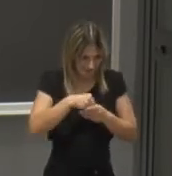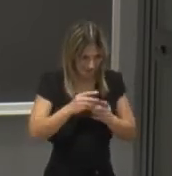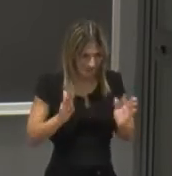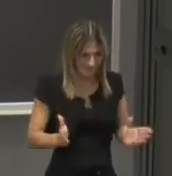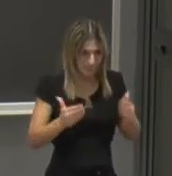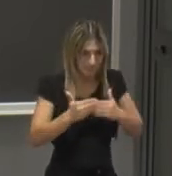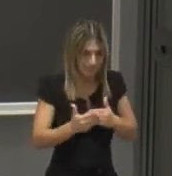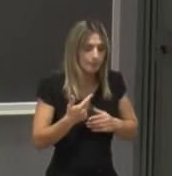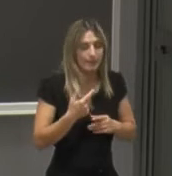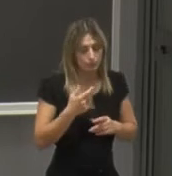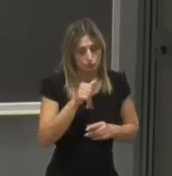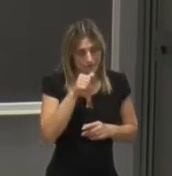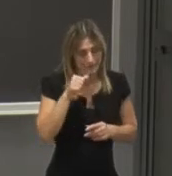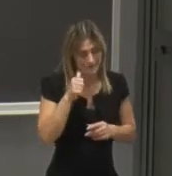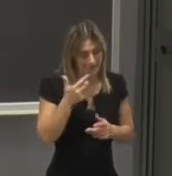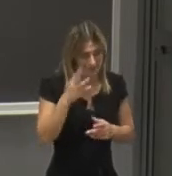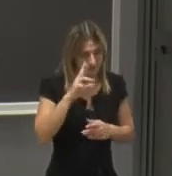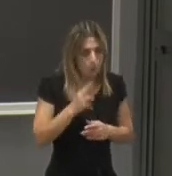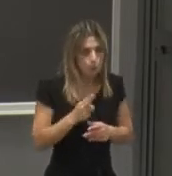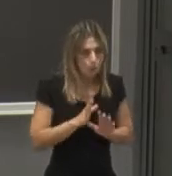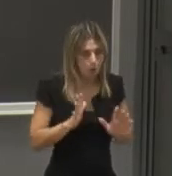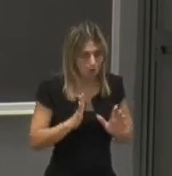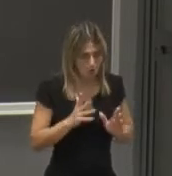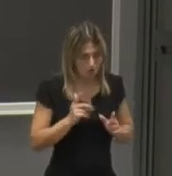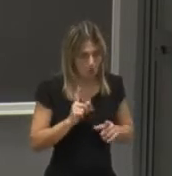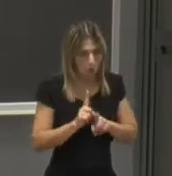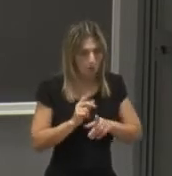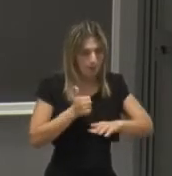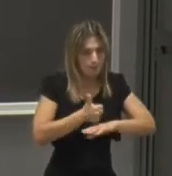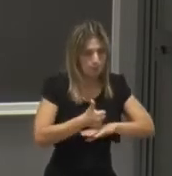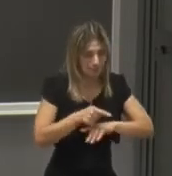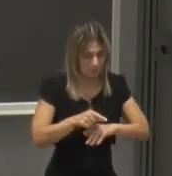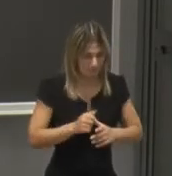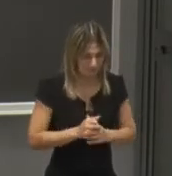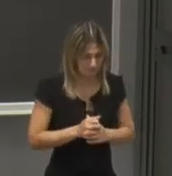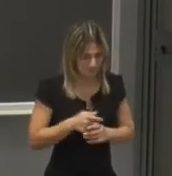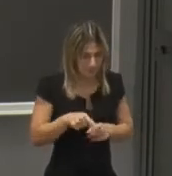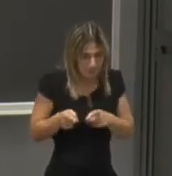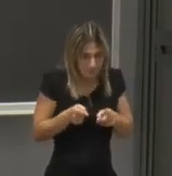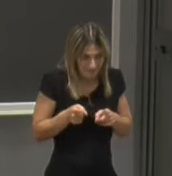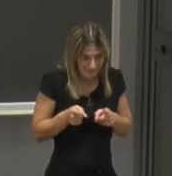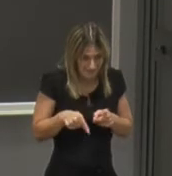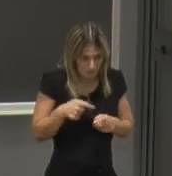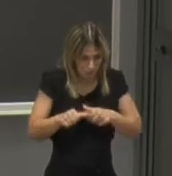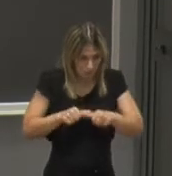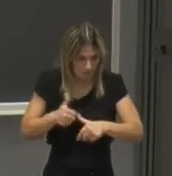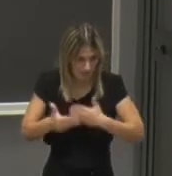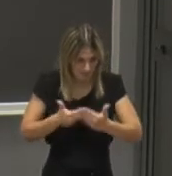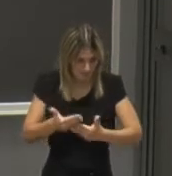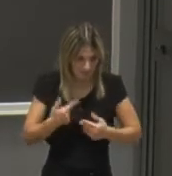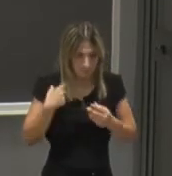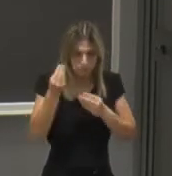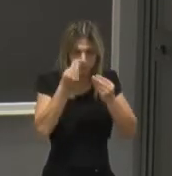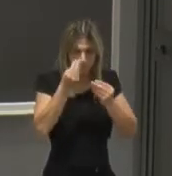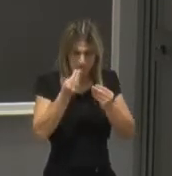un ruolo da protagonisti in questo momento di transizione pensiamo in